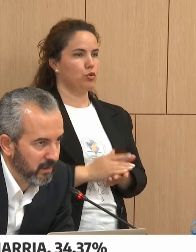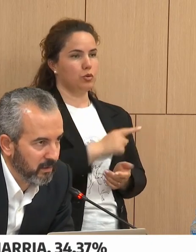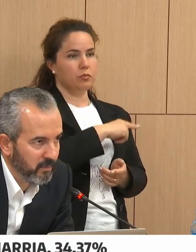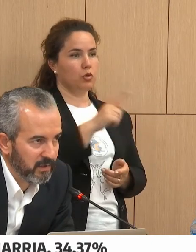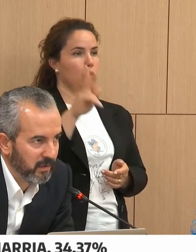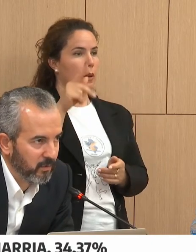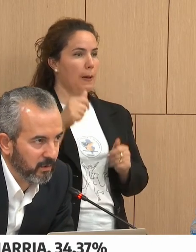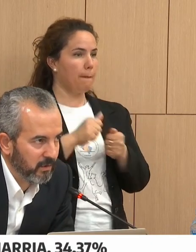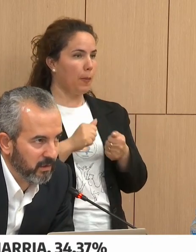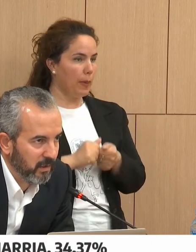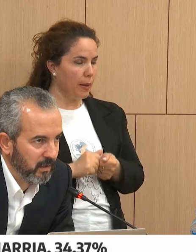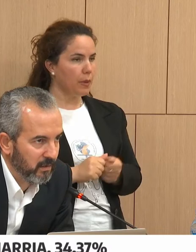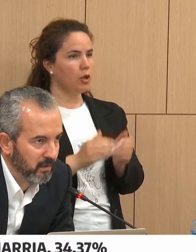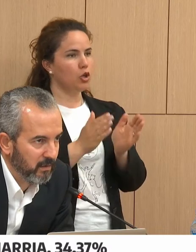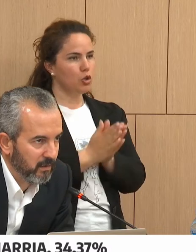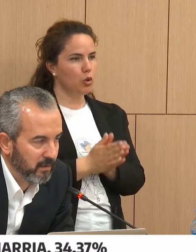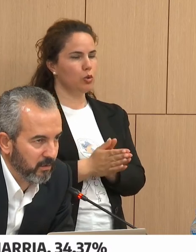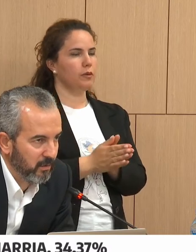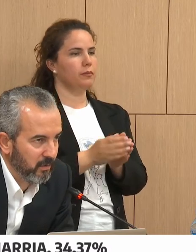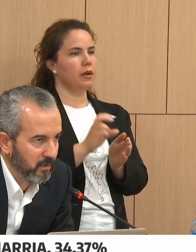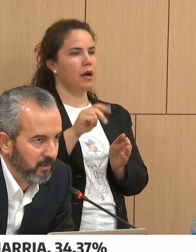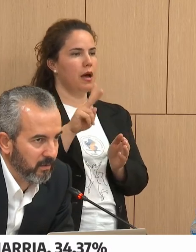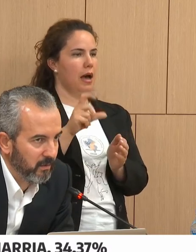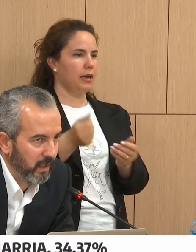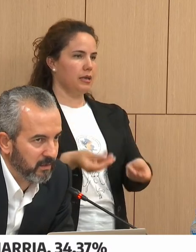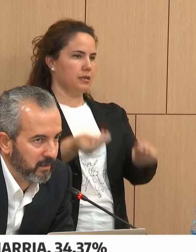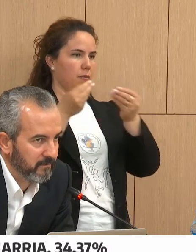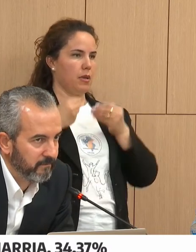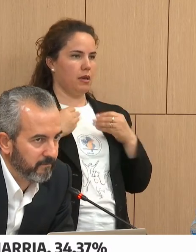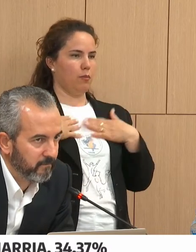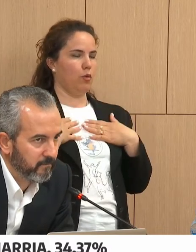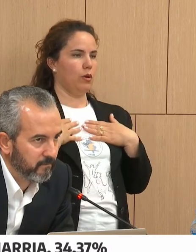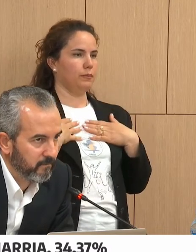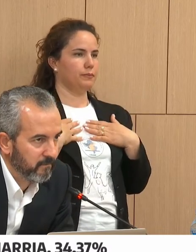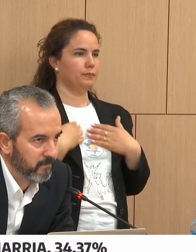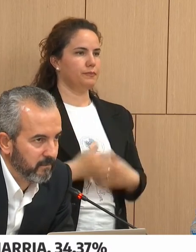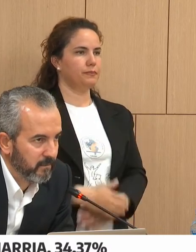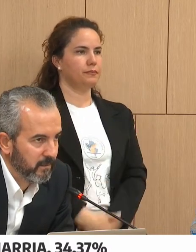lutur të prezantoni të gjitha këto raste.